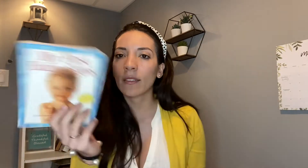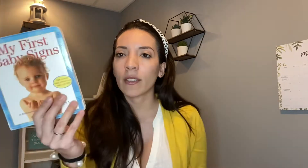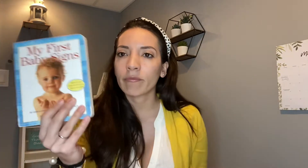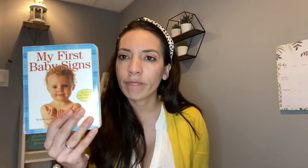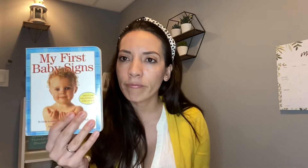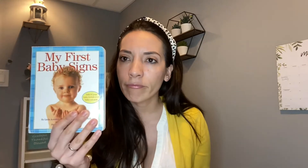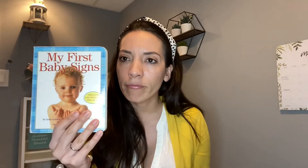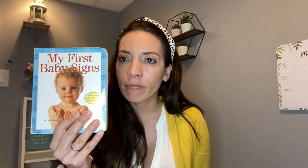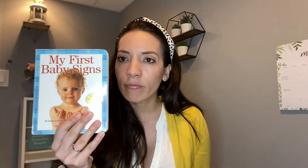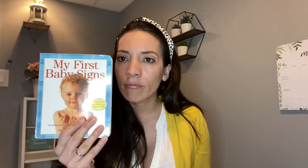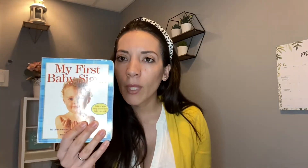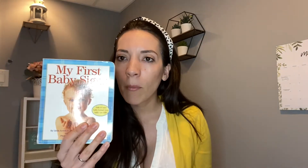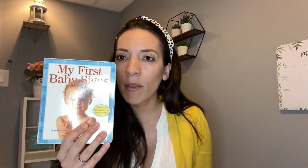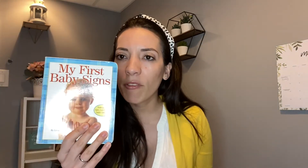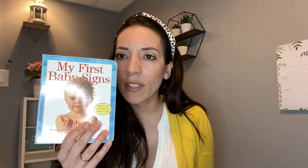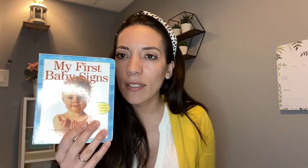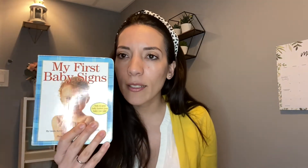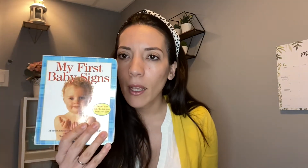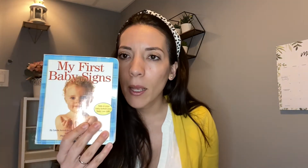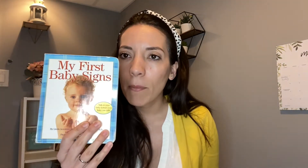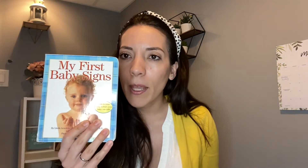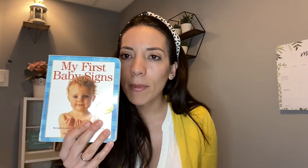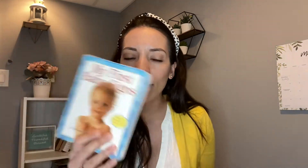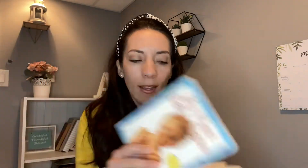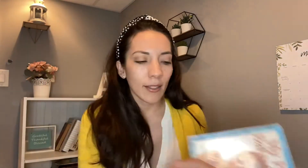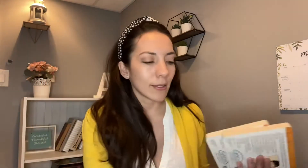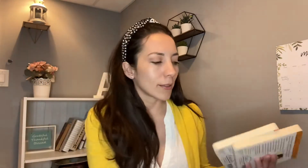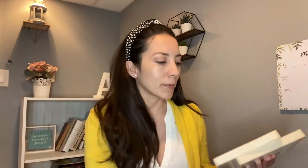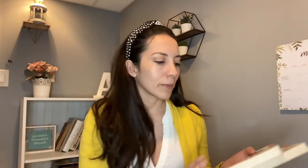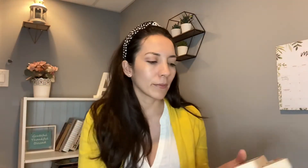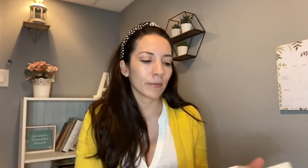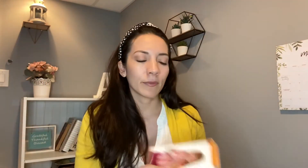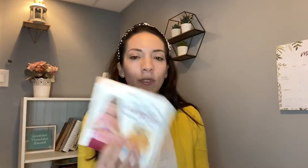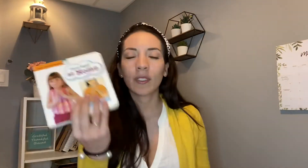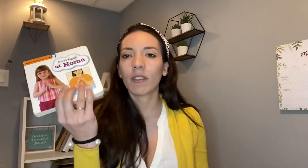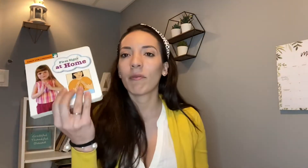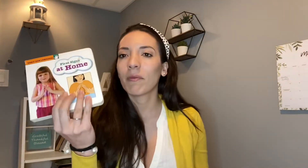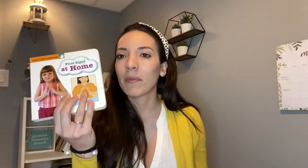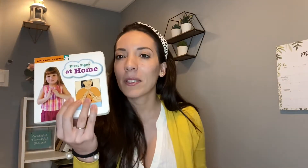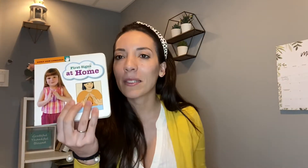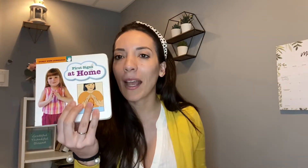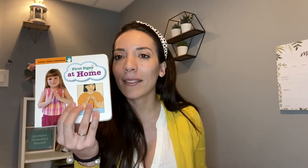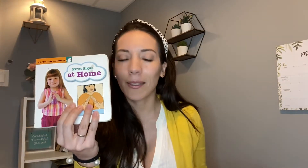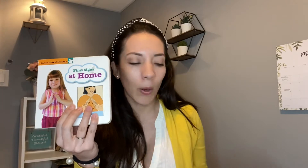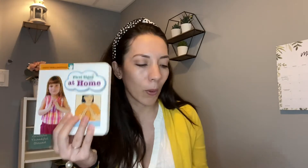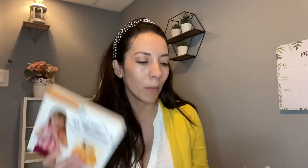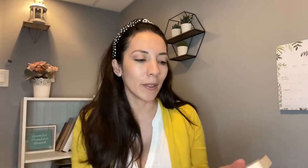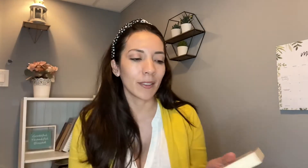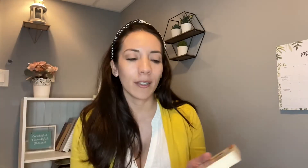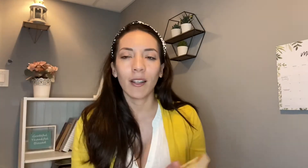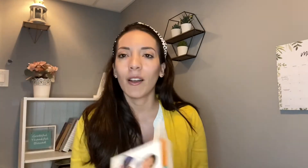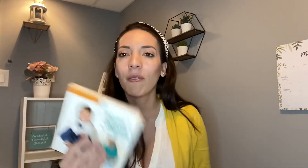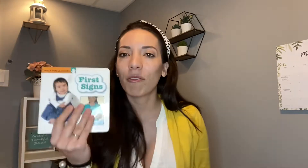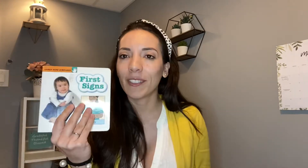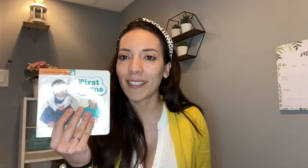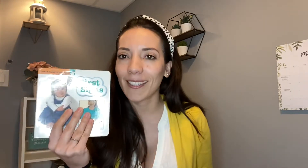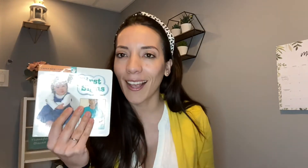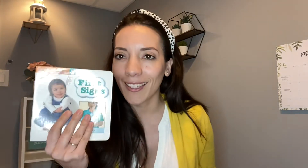sí my first baby sign signs at home first signs